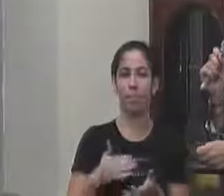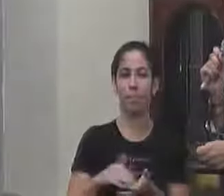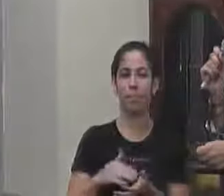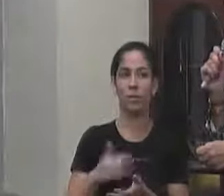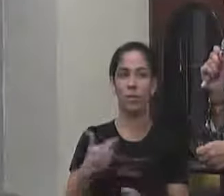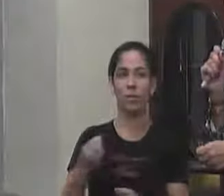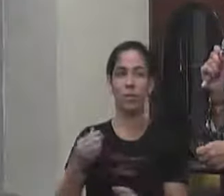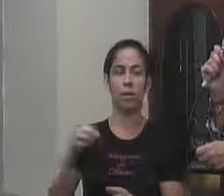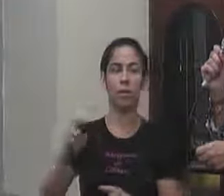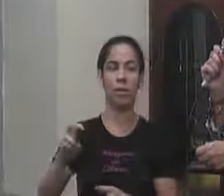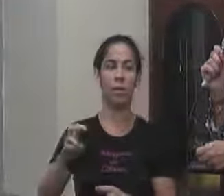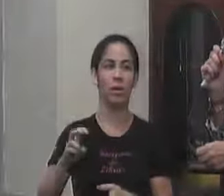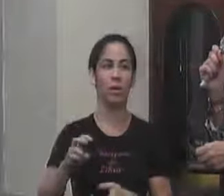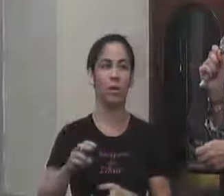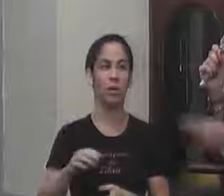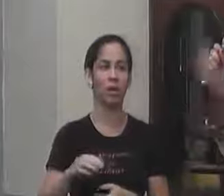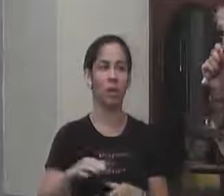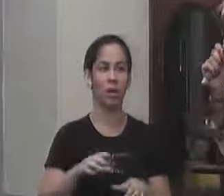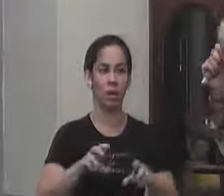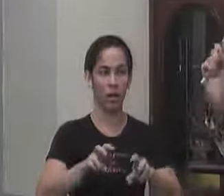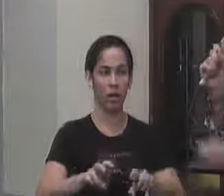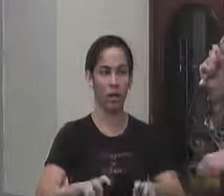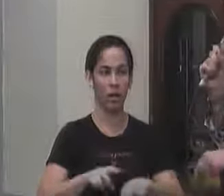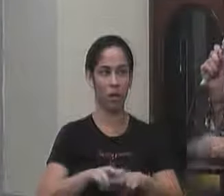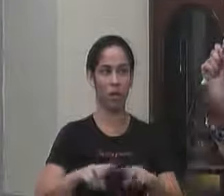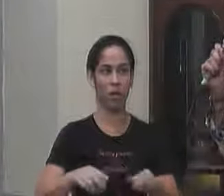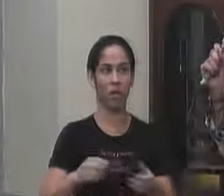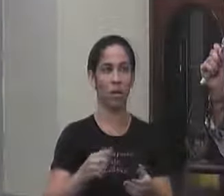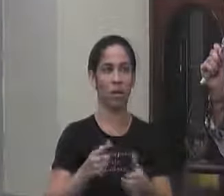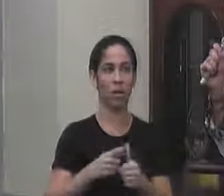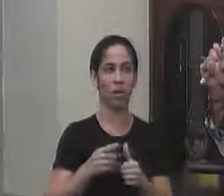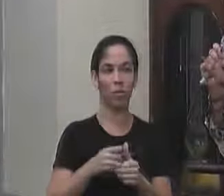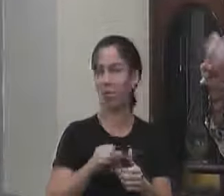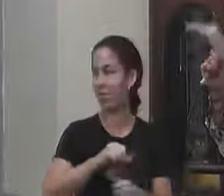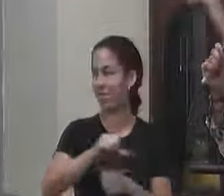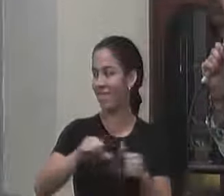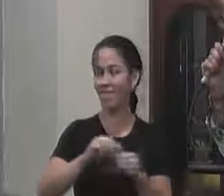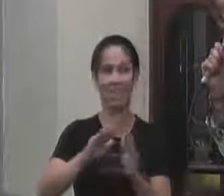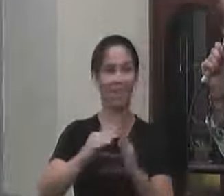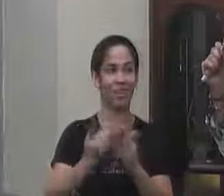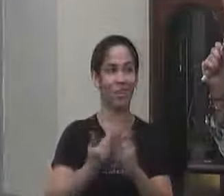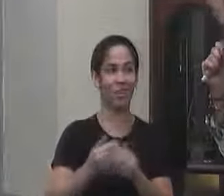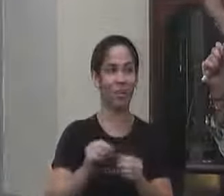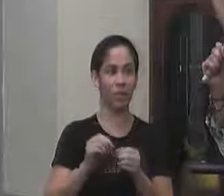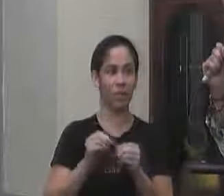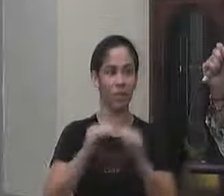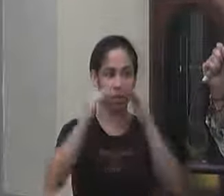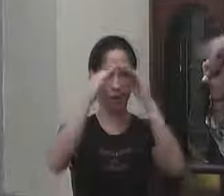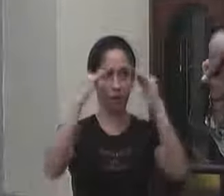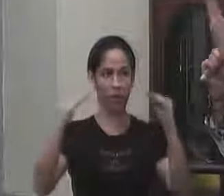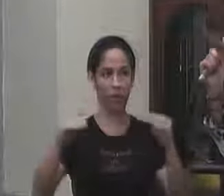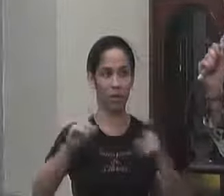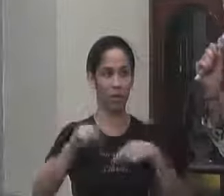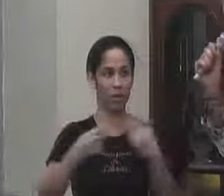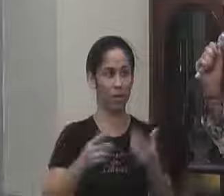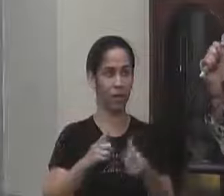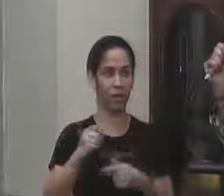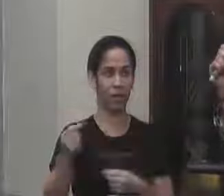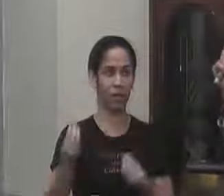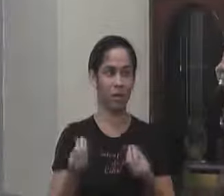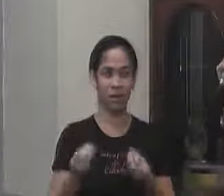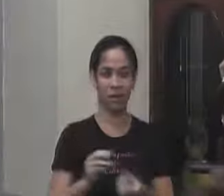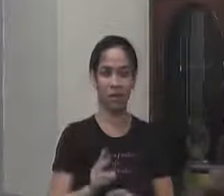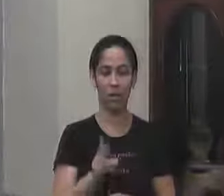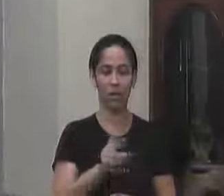2005 as carteiras lá foram a primeira unidade que eu troquei as carteiras depois eu fiz aquela cobertura lá aí depois eu saí e não dei